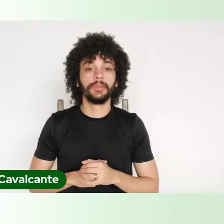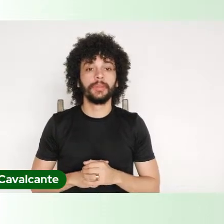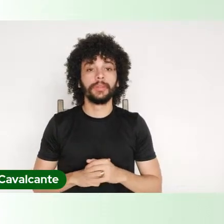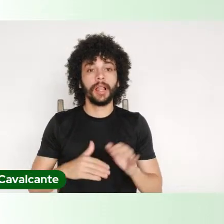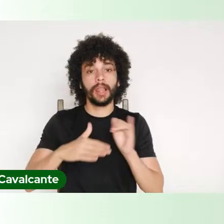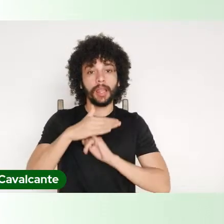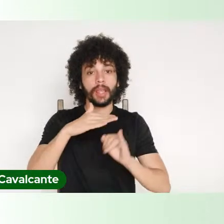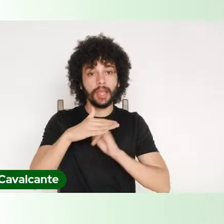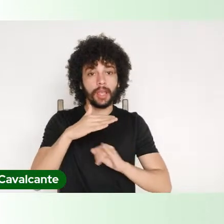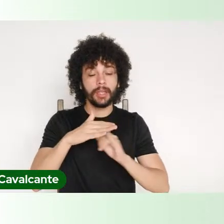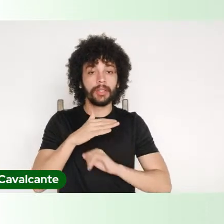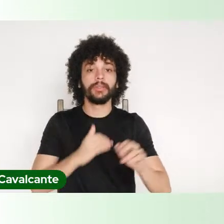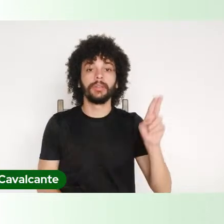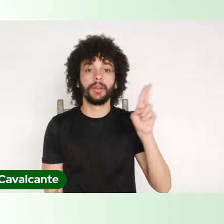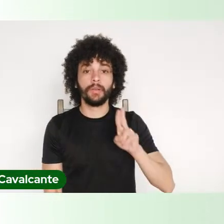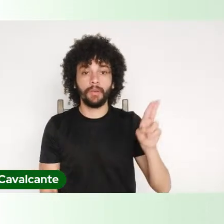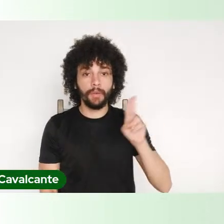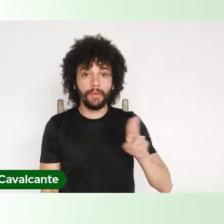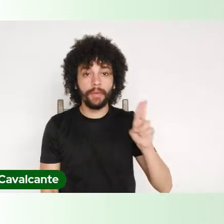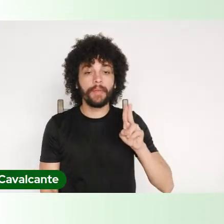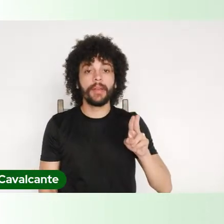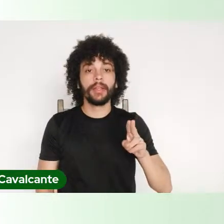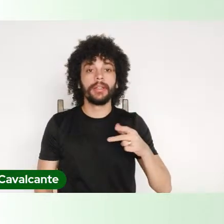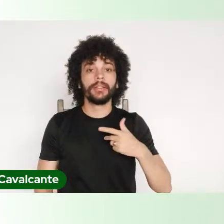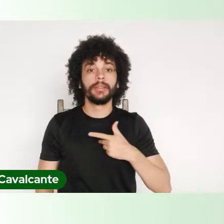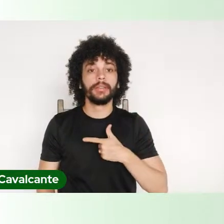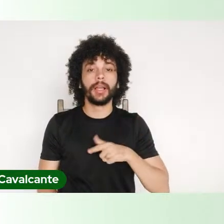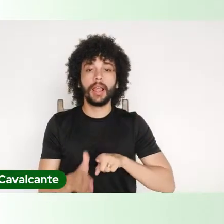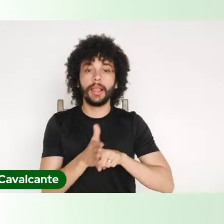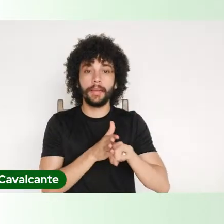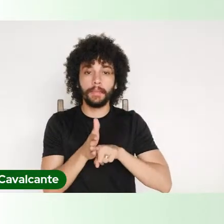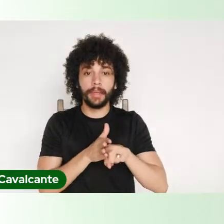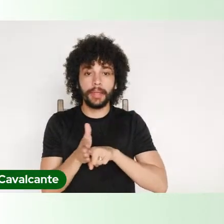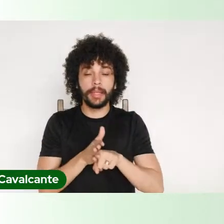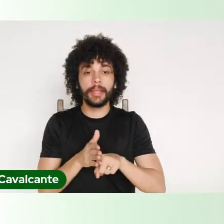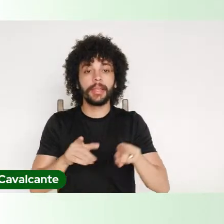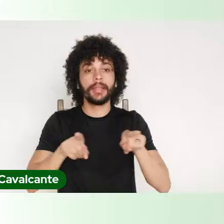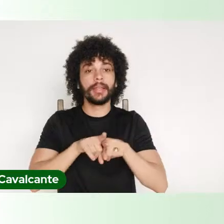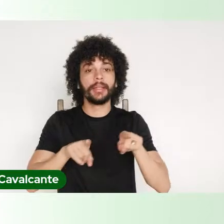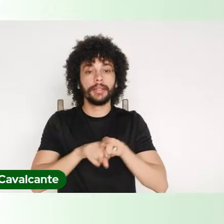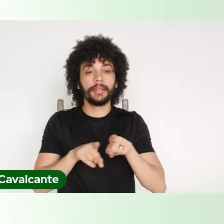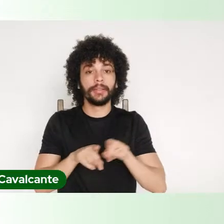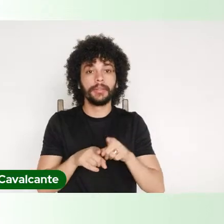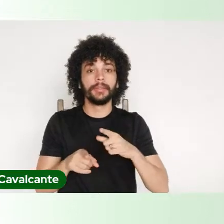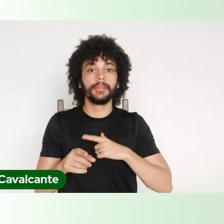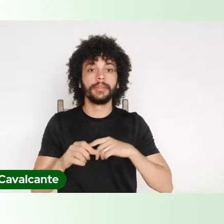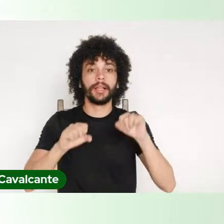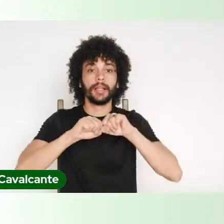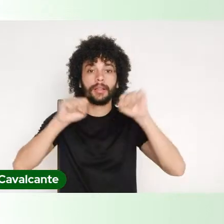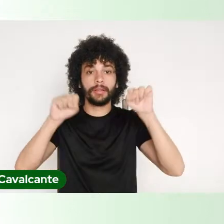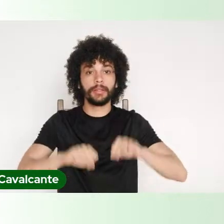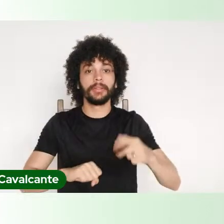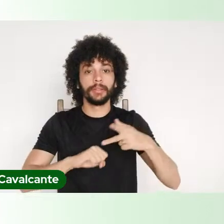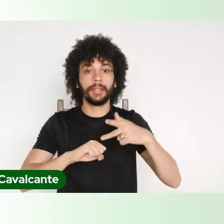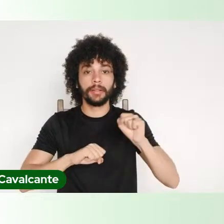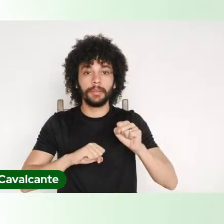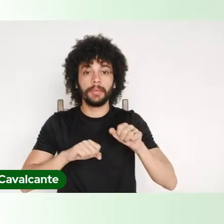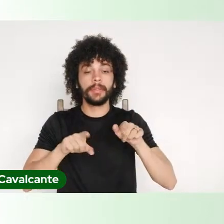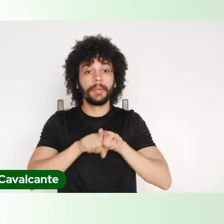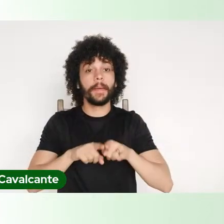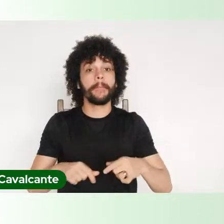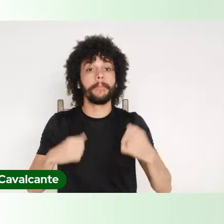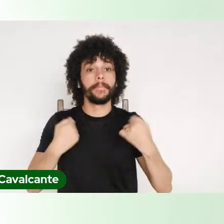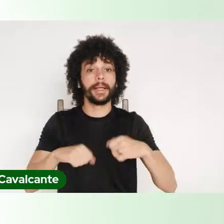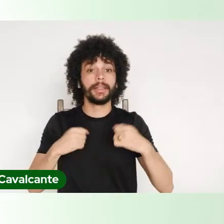universitárias, de instituições de pesquisa, de um sistema de pós-graduação, a necessidade